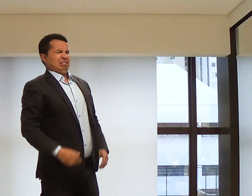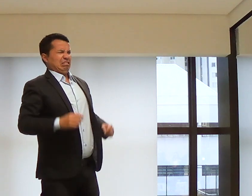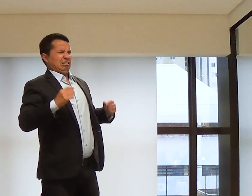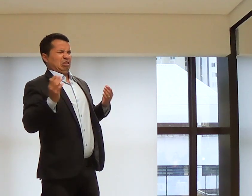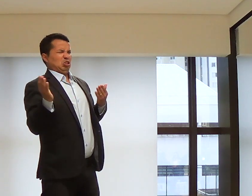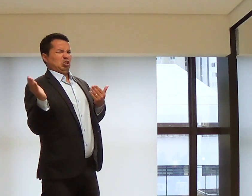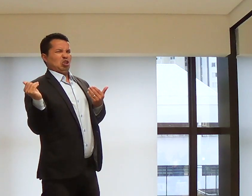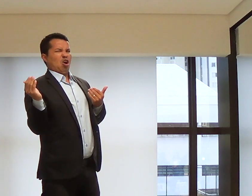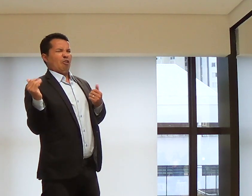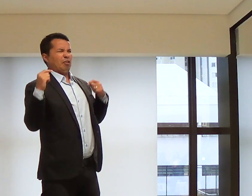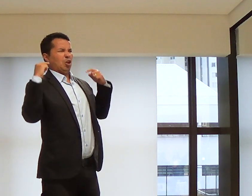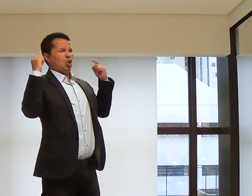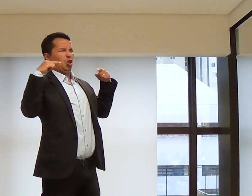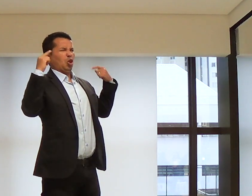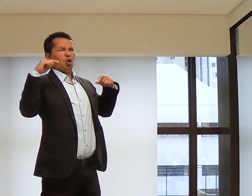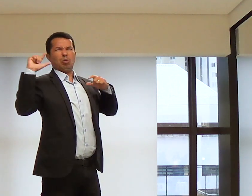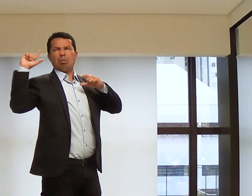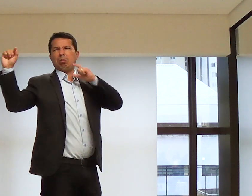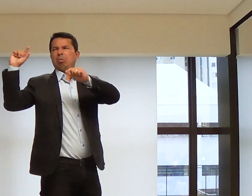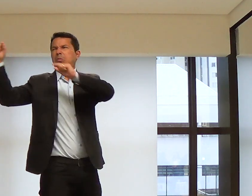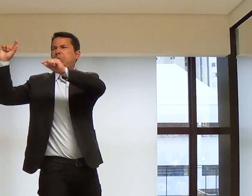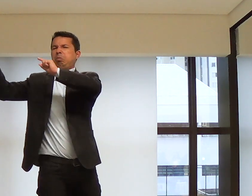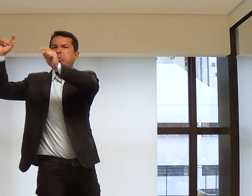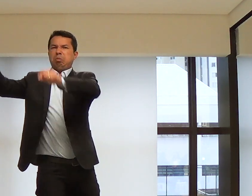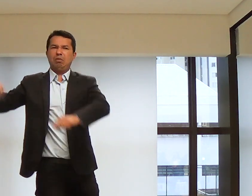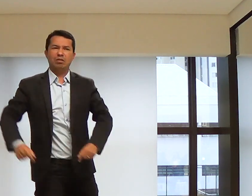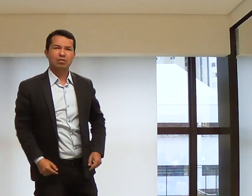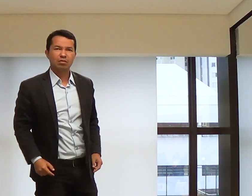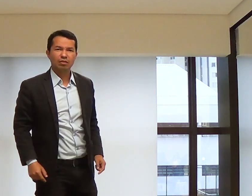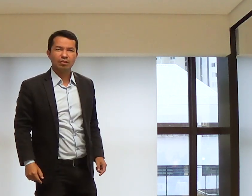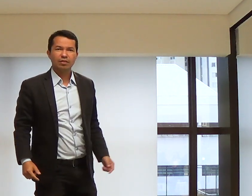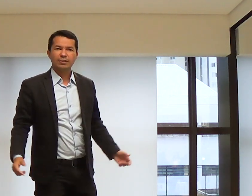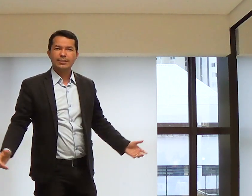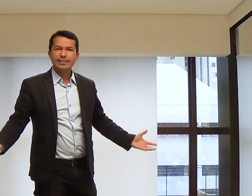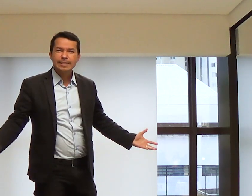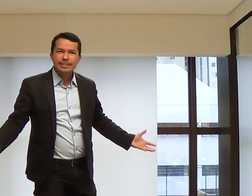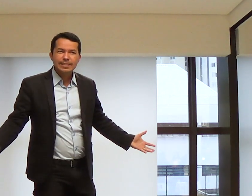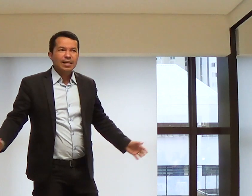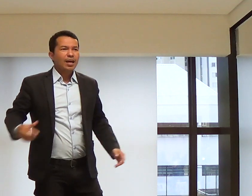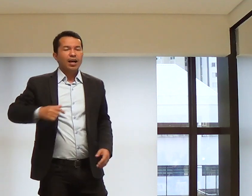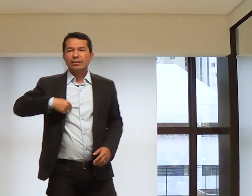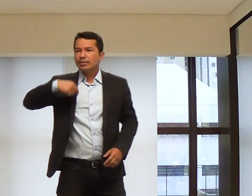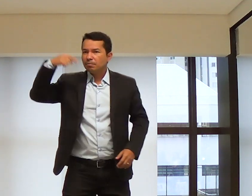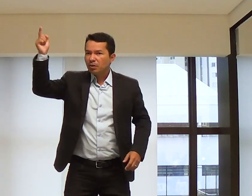Eles iam se arrepender. E alguém pensava. Não, que ele tão jovem já é doido, né? Mas...